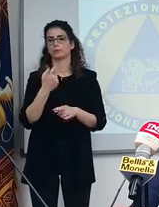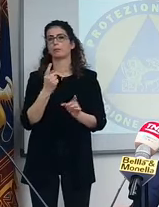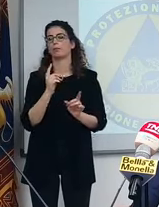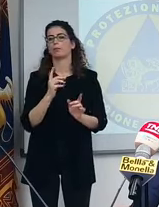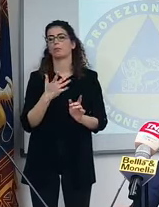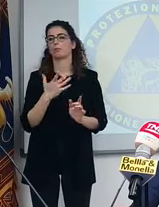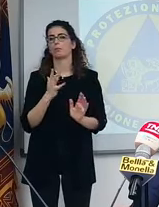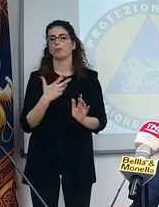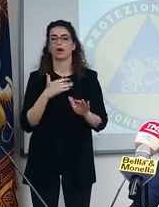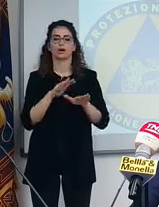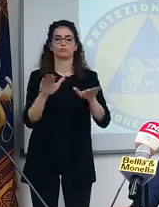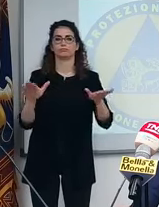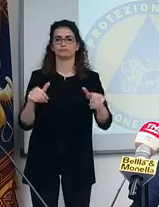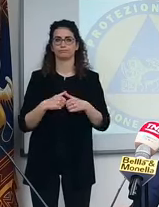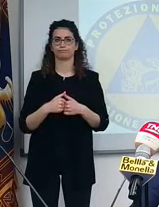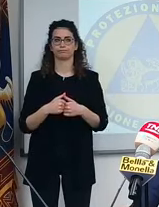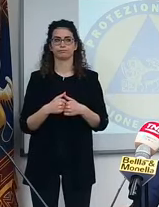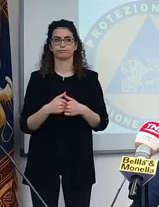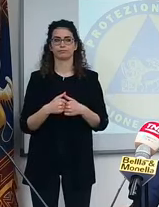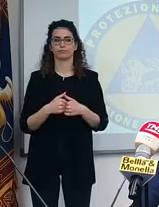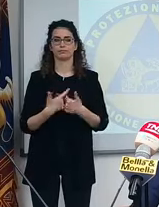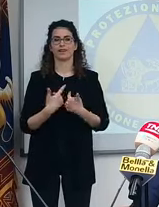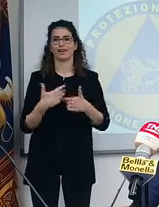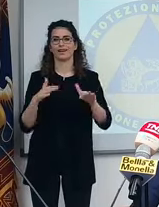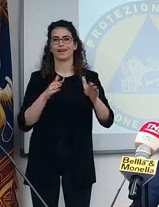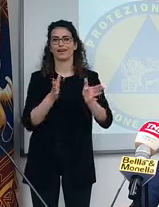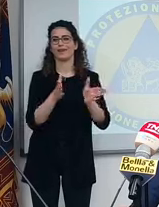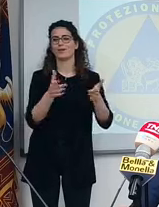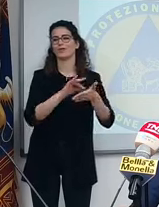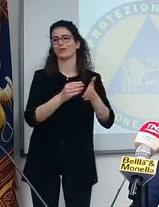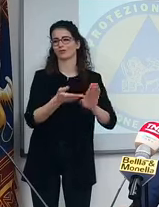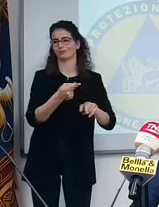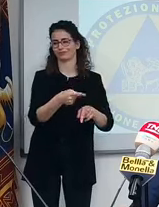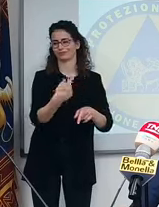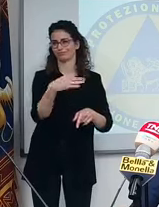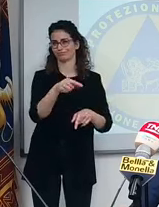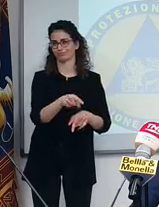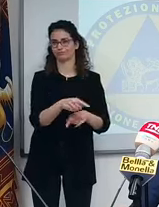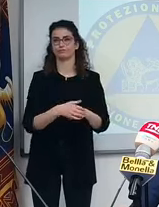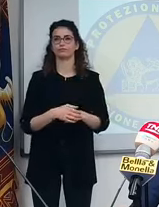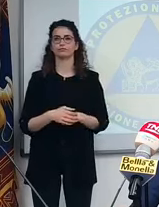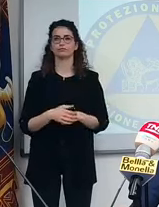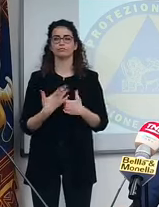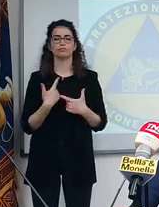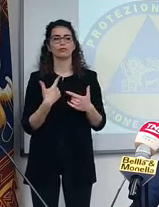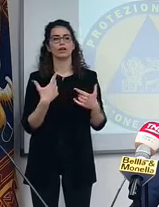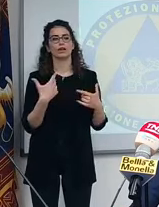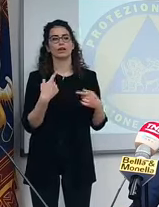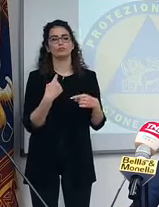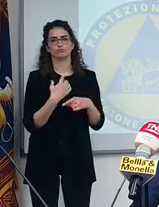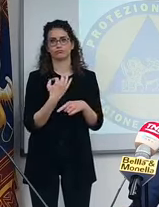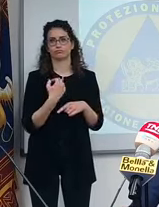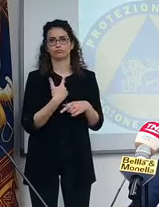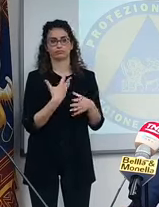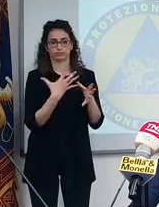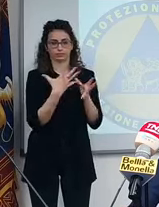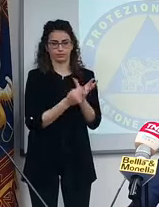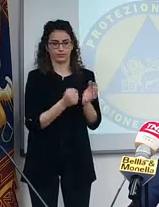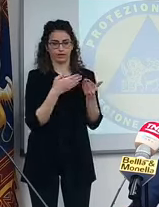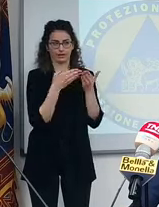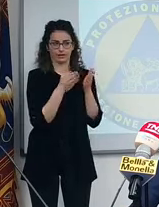è sovrano, no? Certo. Poi, per sintetizzare il suo pensiero sulle aperture,